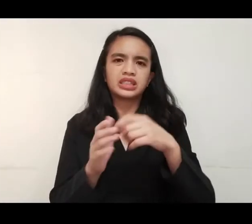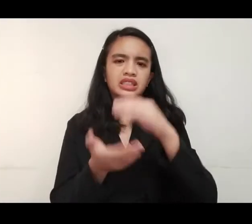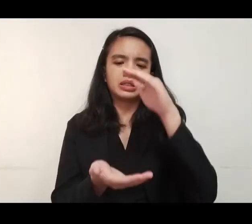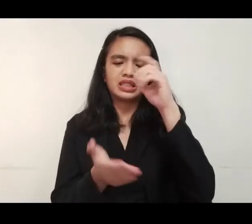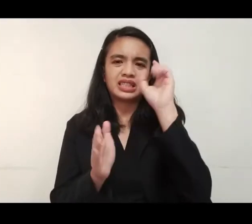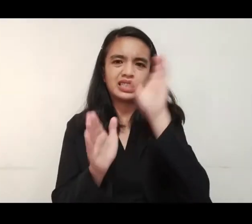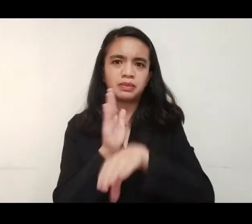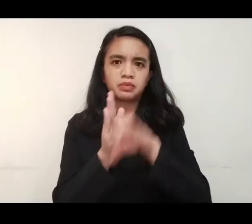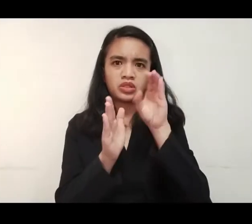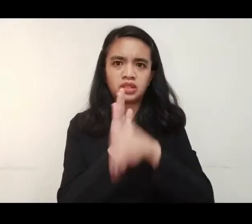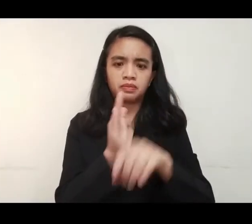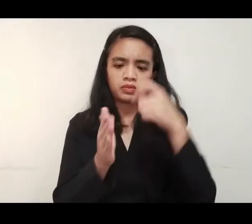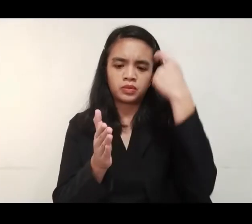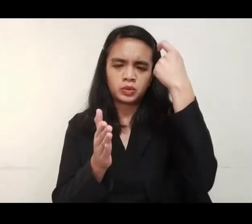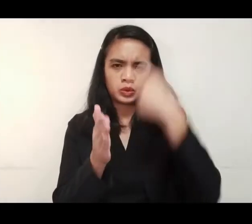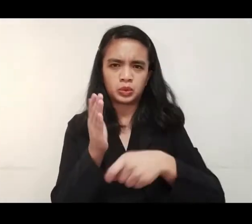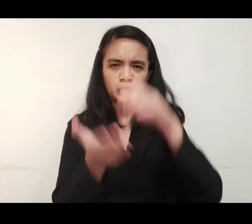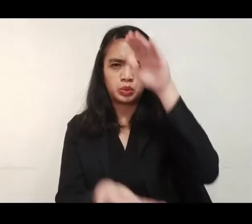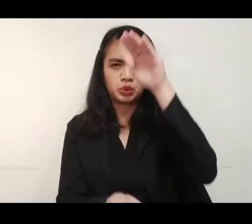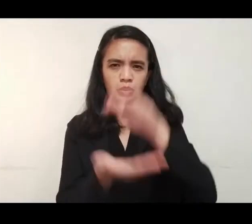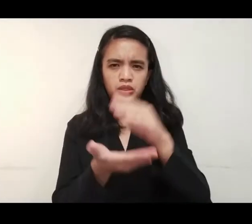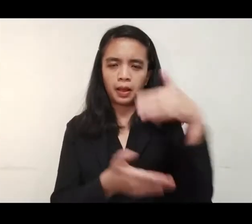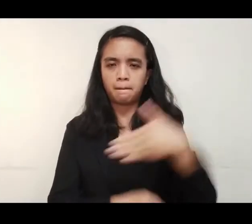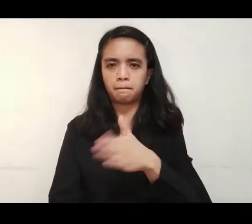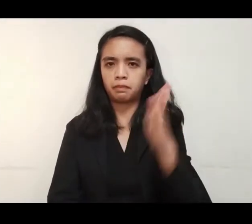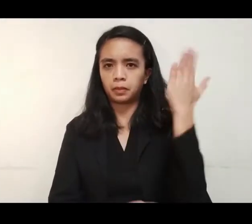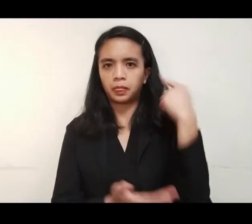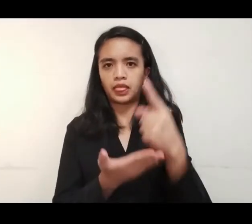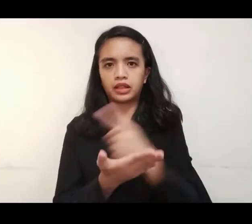pagbagsak ng presyo ng bangus noong nakaraang linggo.